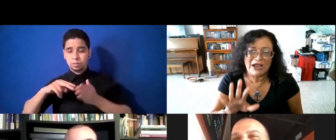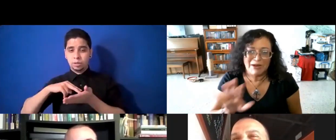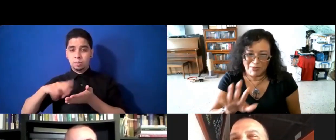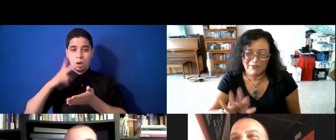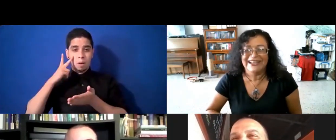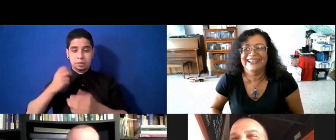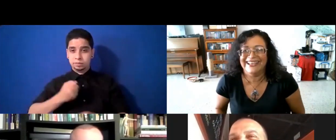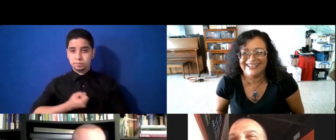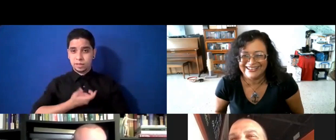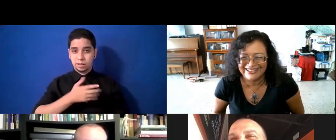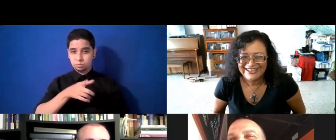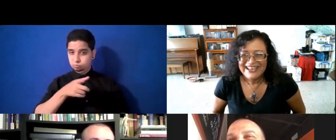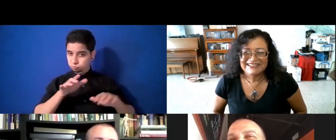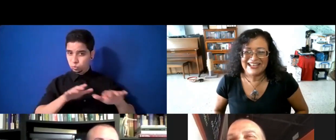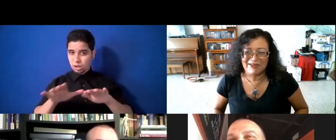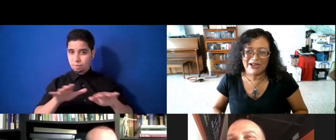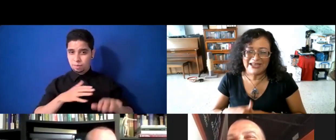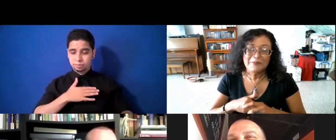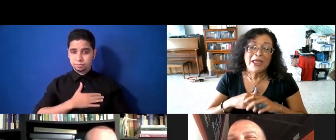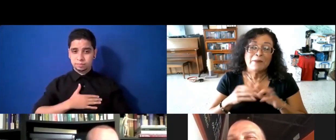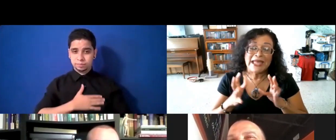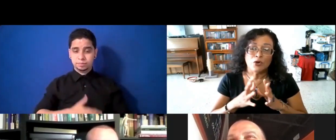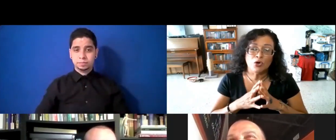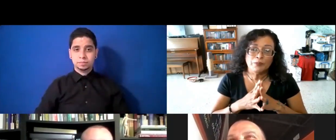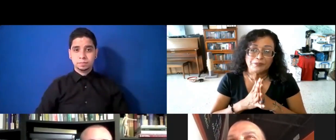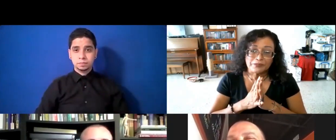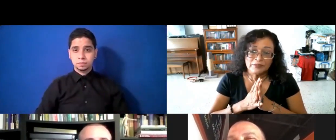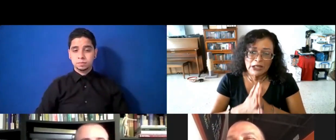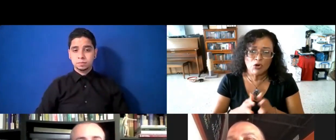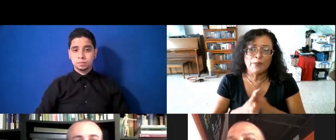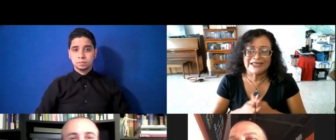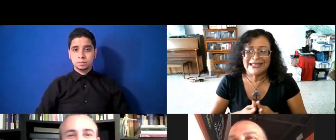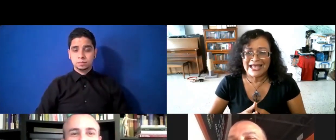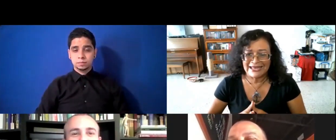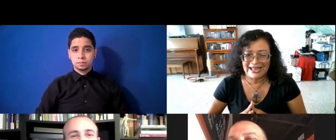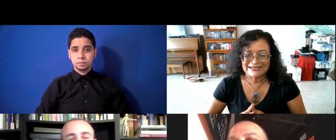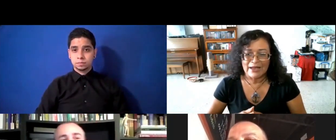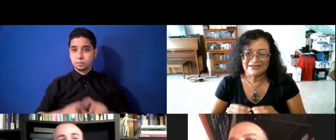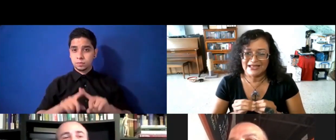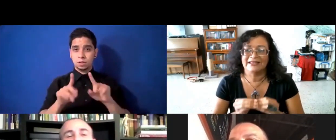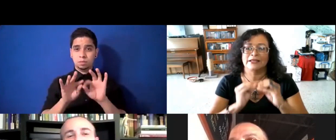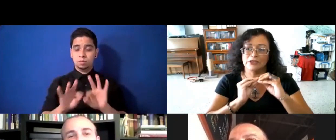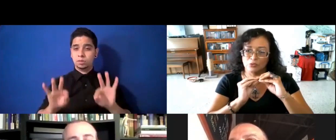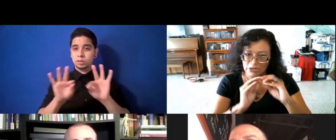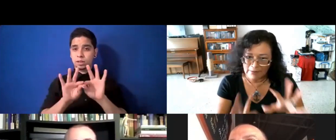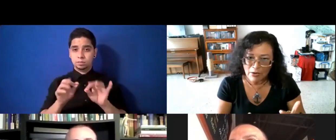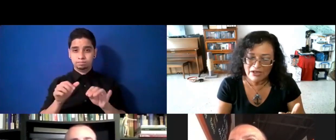calma, vamos a ver, si la llevamos allá, pero, lo importante aquí es, que a pesar de, de tu trabajo en la